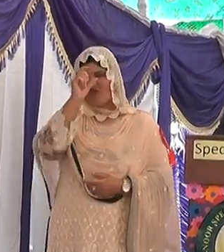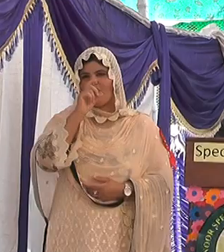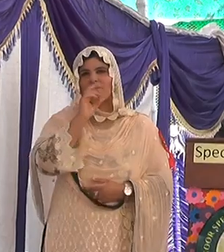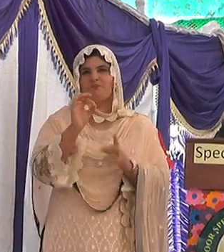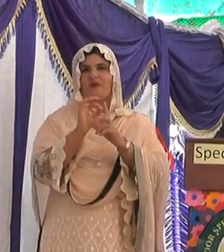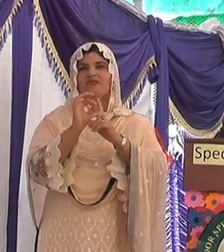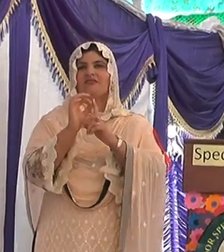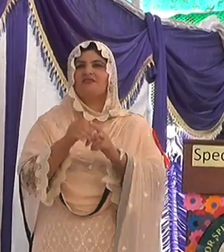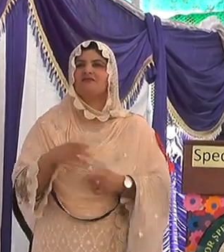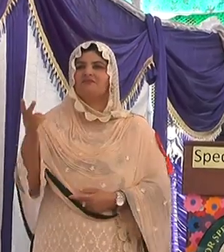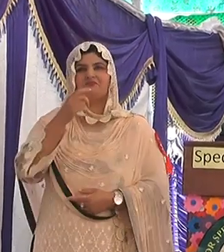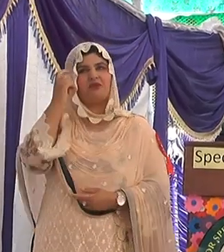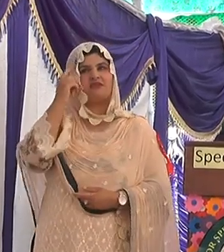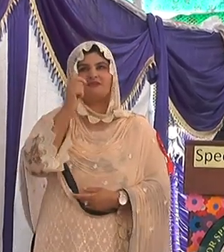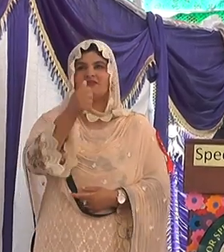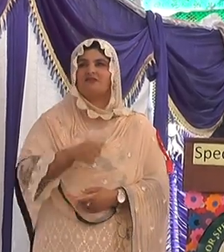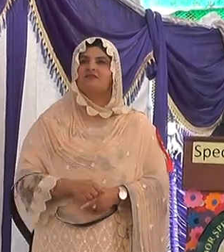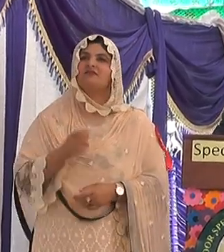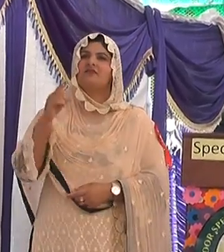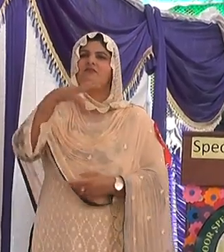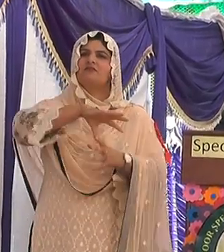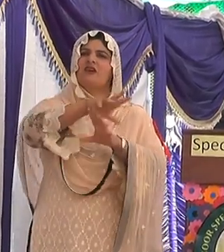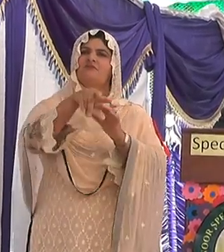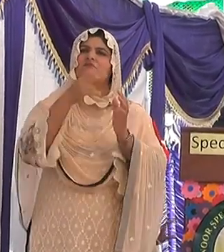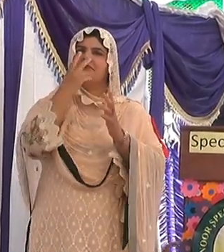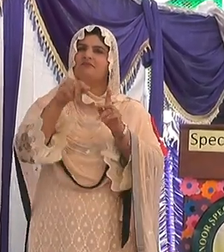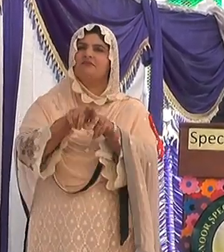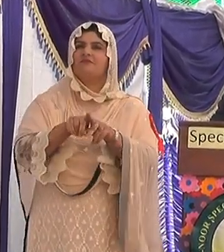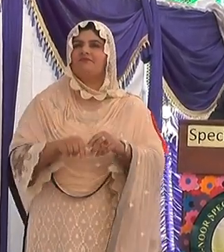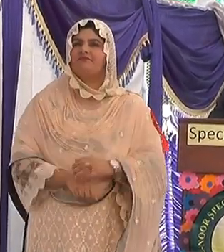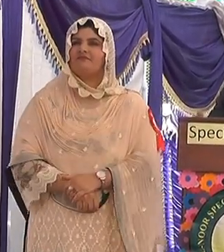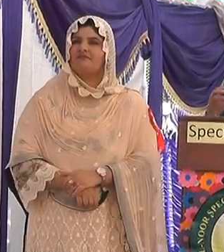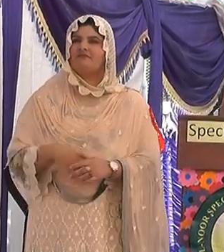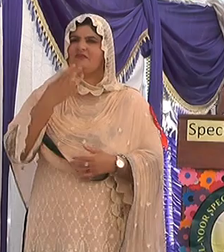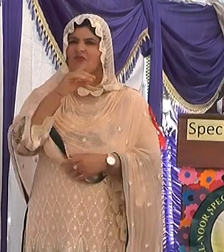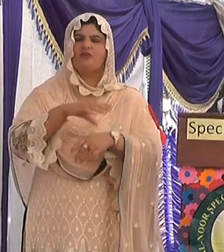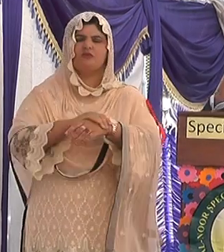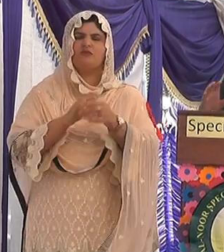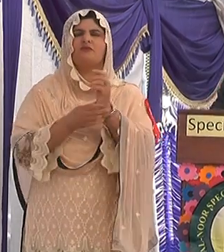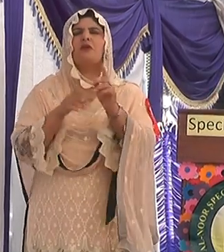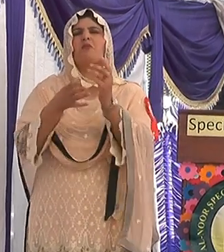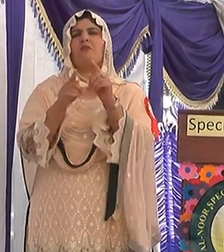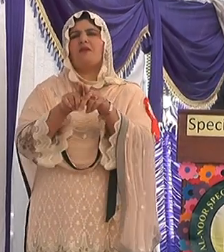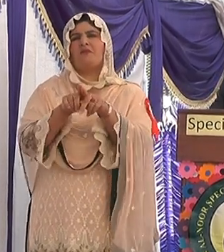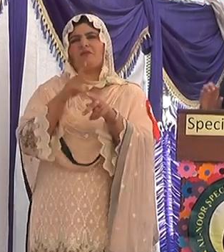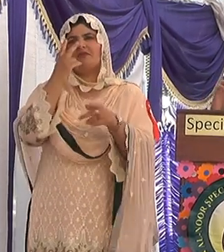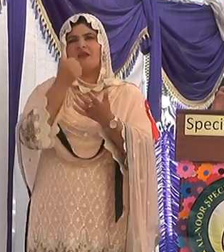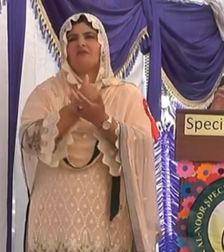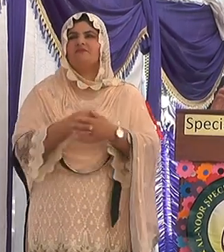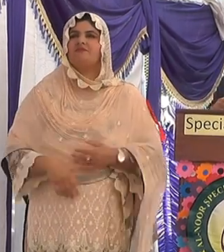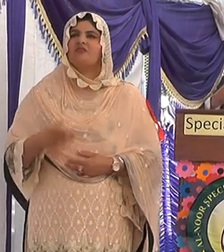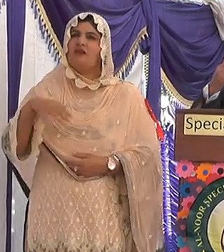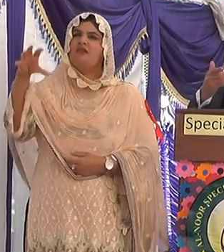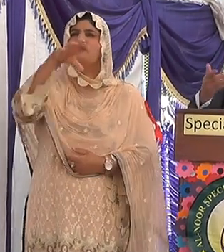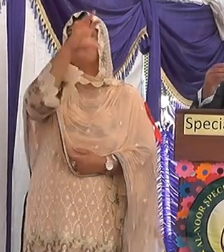پاکستان کی نظریاتی اور جمعرات پیاری سہروں کی فاظت کے ساتھ ساتھ ہمارے دھپ درد میں برابر کی شریک ہیں وہ ہر